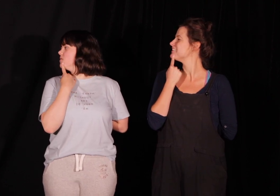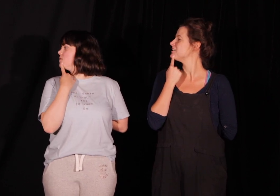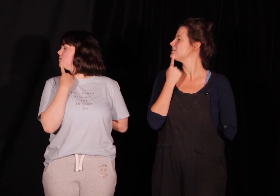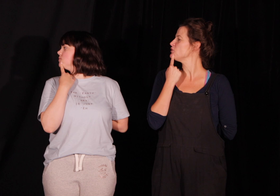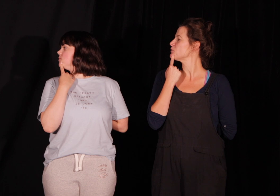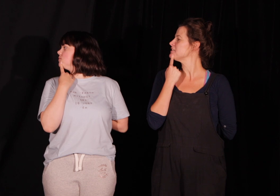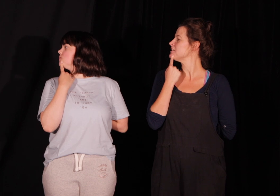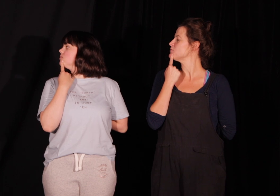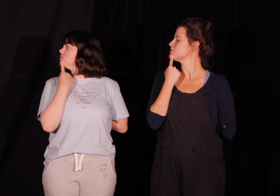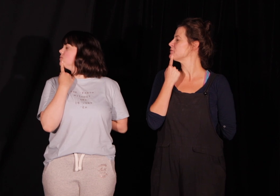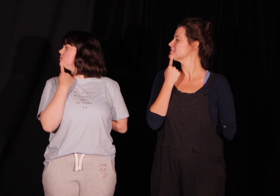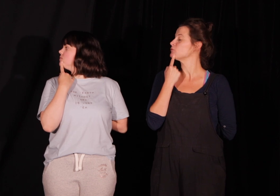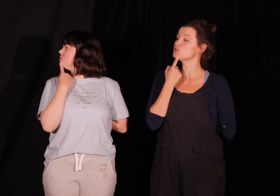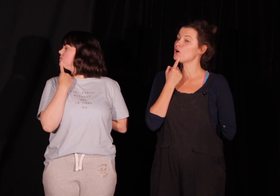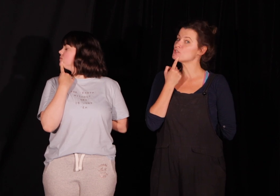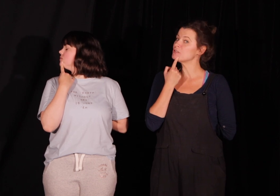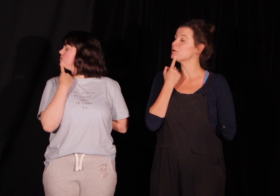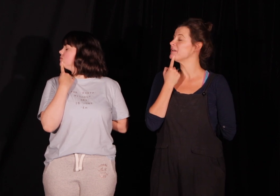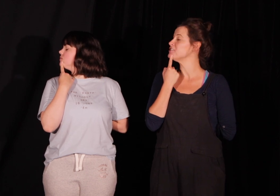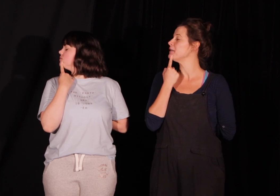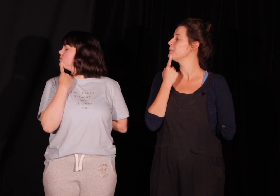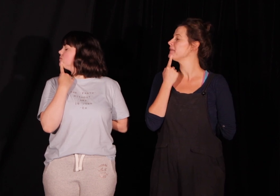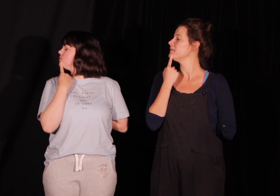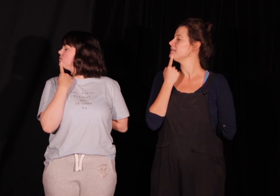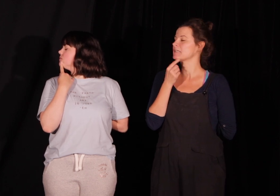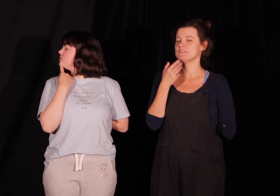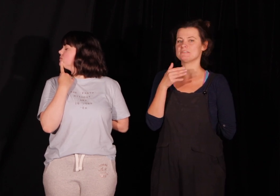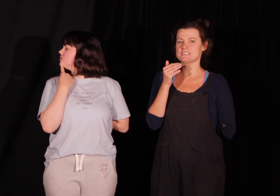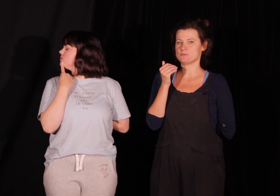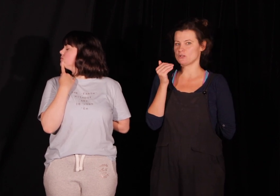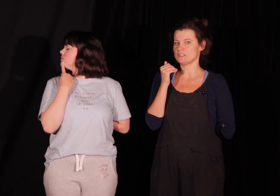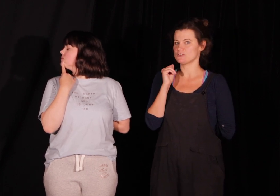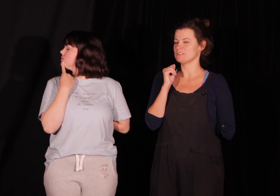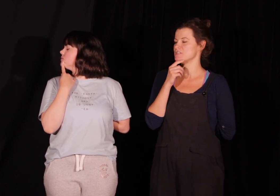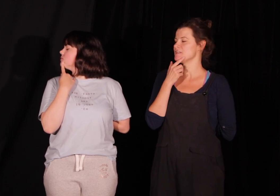I słuchajcie, i możecie sobie też zamknąć oczy w tym momencie. Ja tak będę na Was spoglądać co jakiś czas.